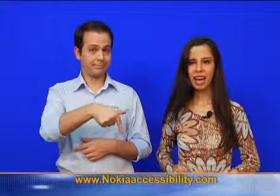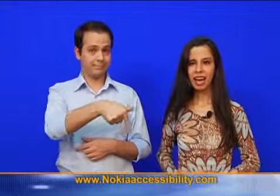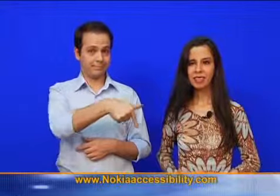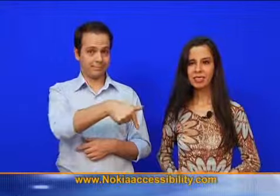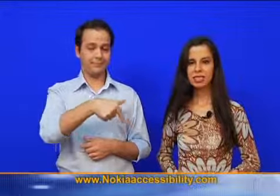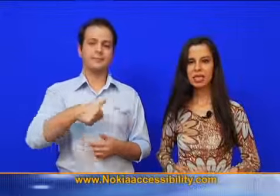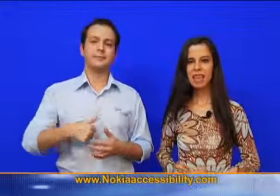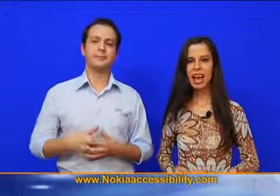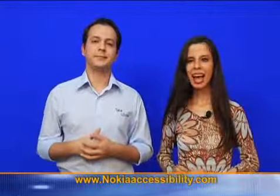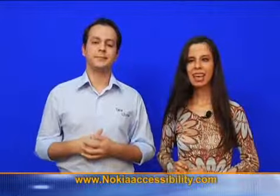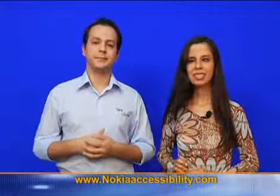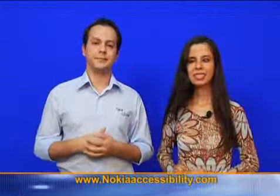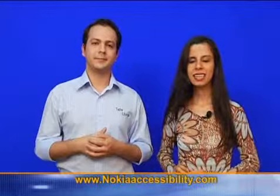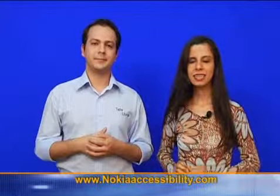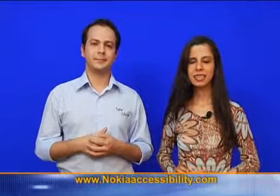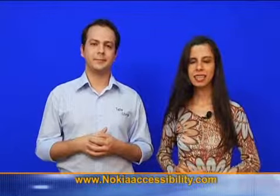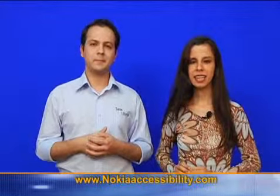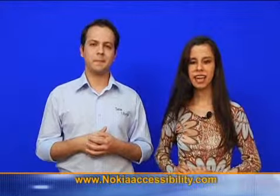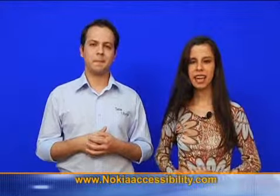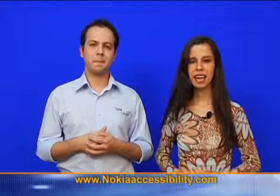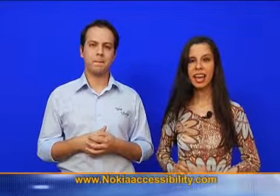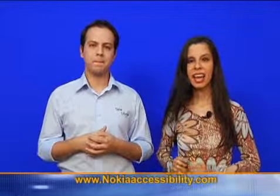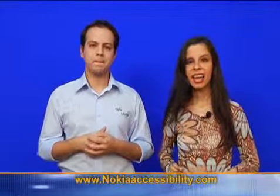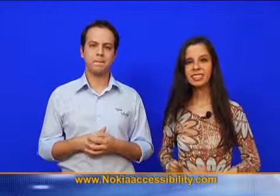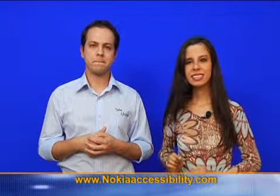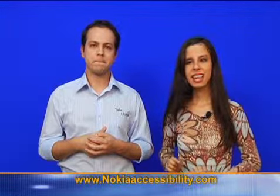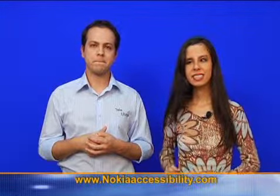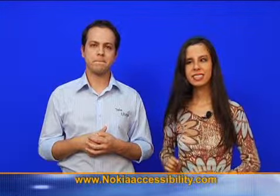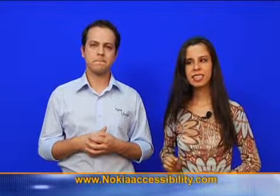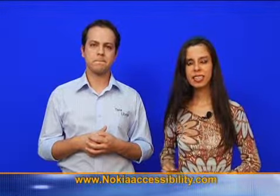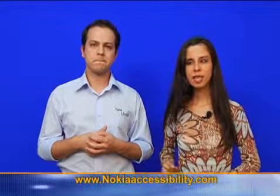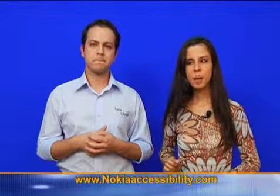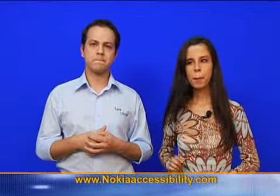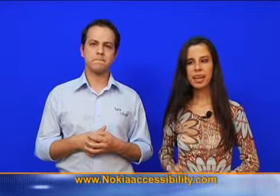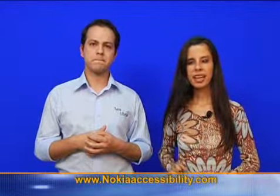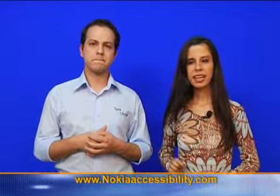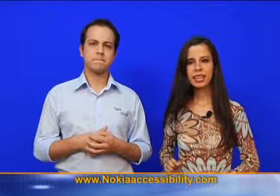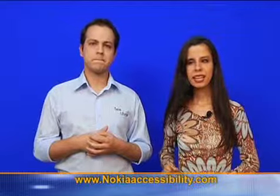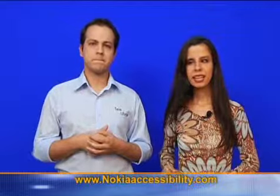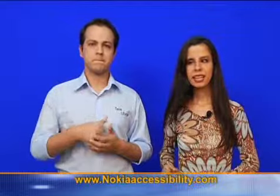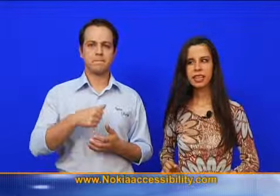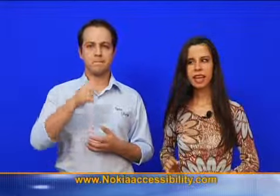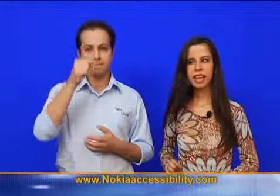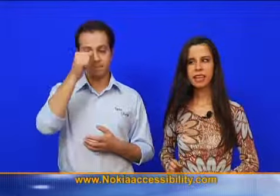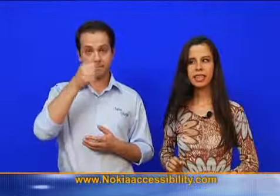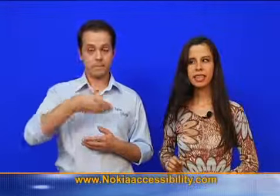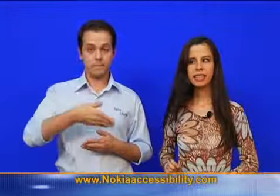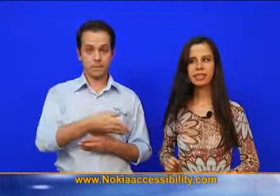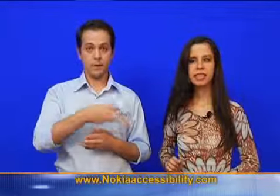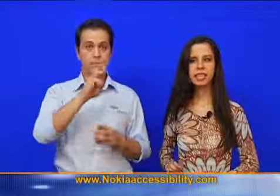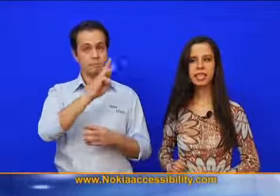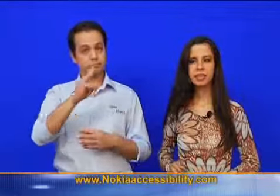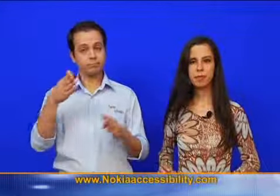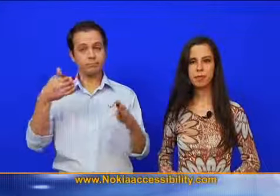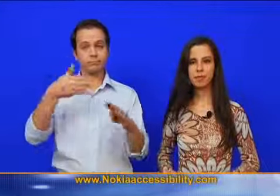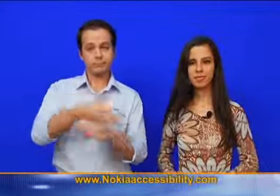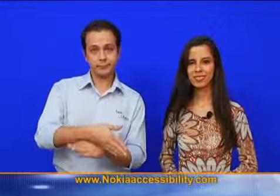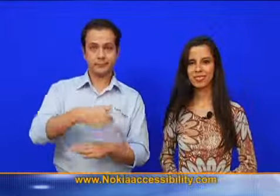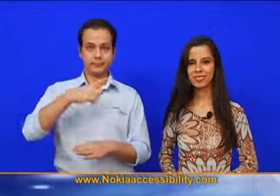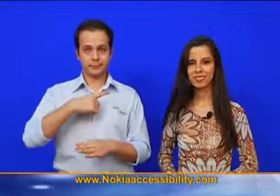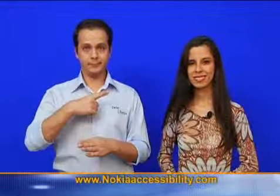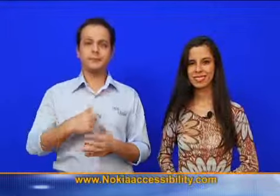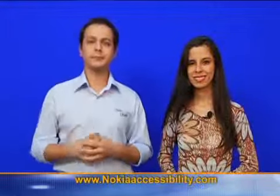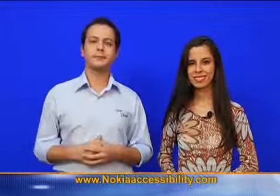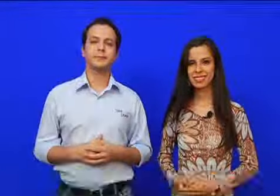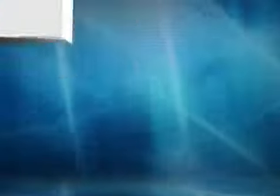-I-A-A-C-C-E-S-S-I-B-I-L-I-T-Y